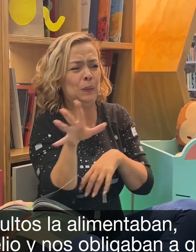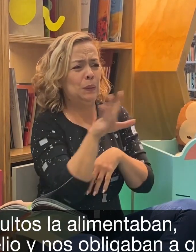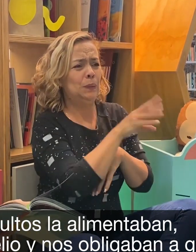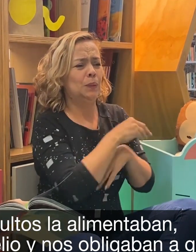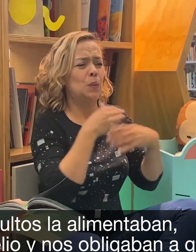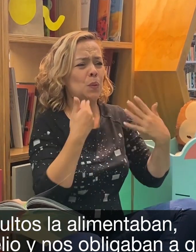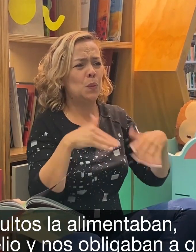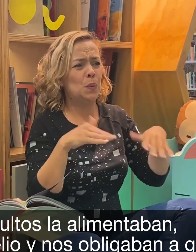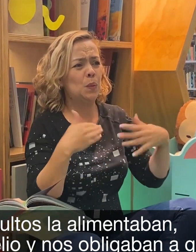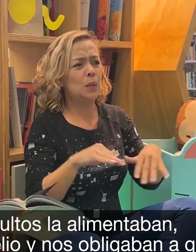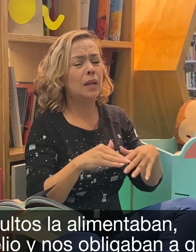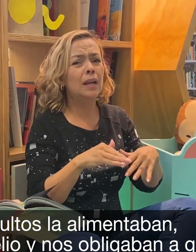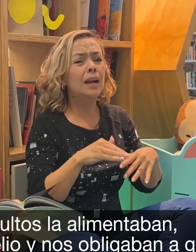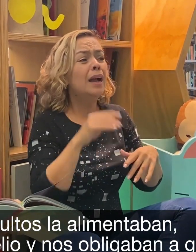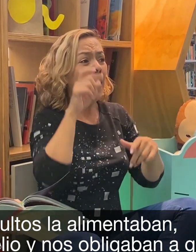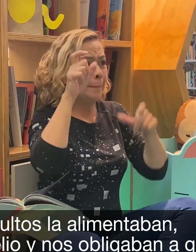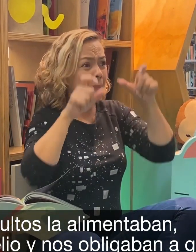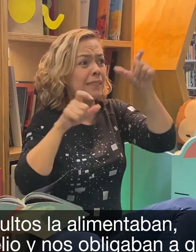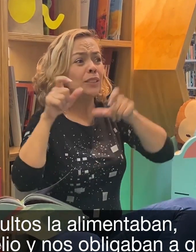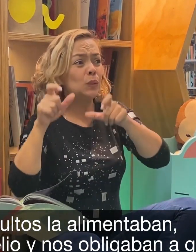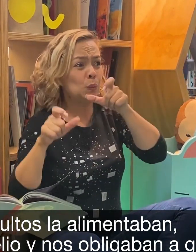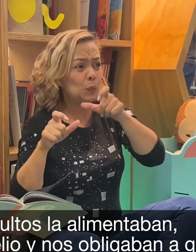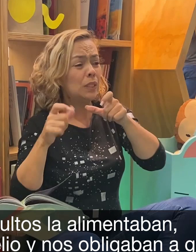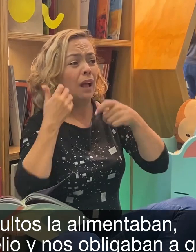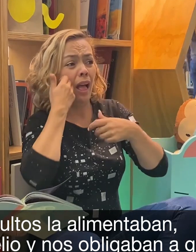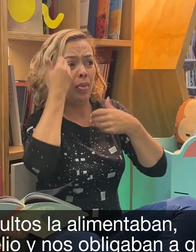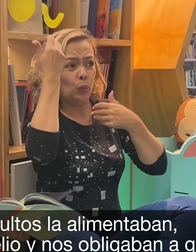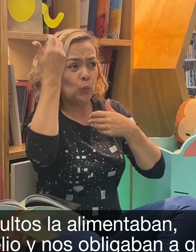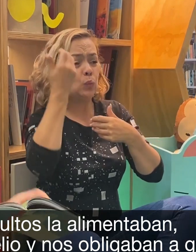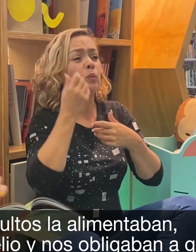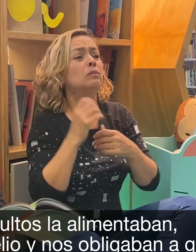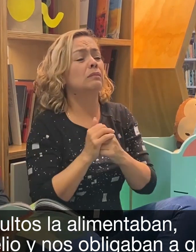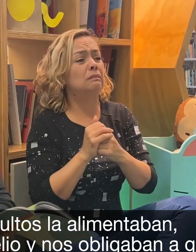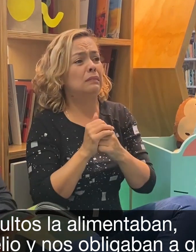Los adultos la alimentaban incluso a Aurelio.